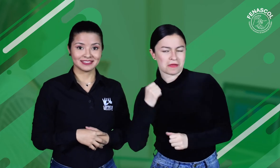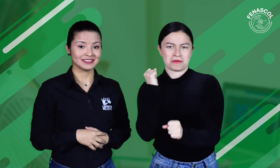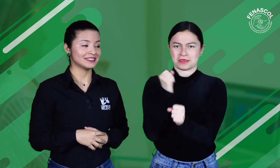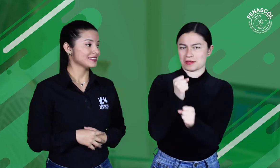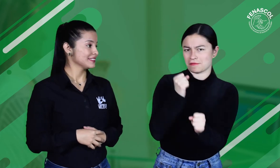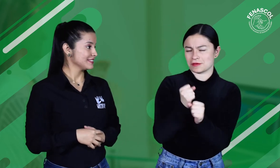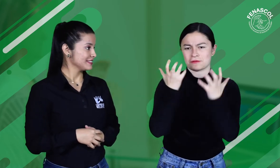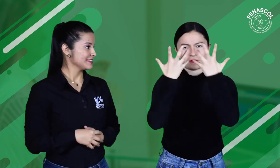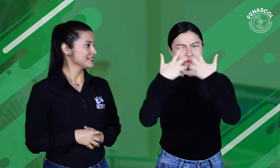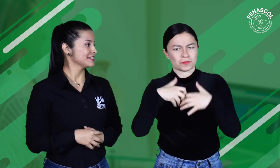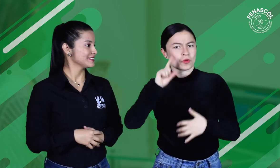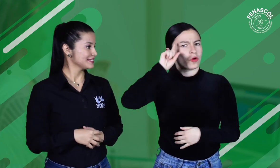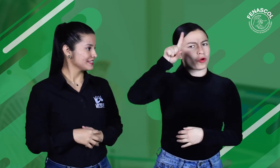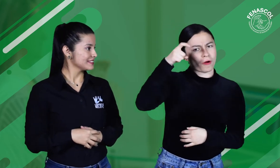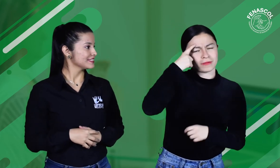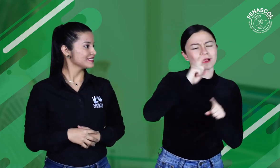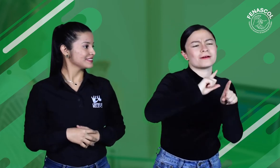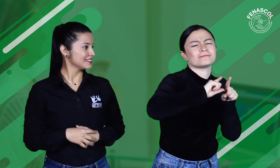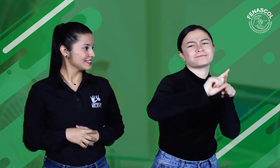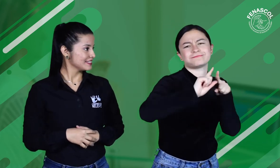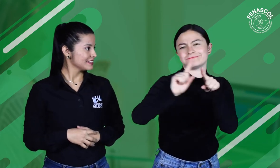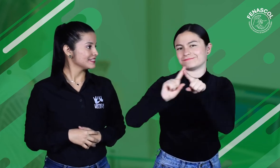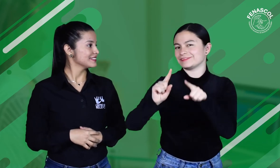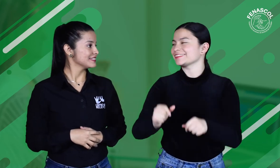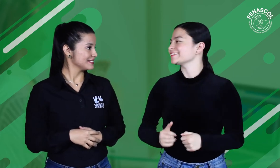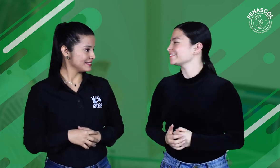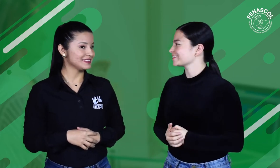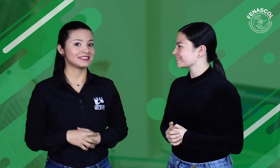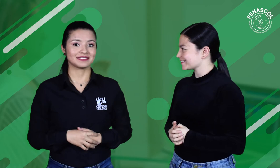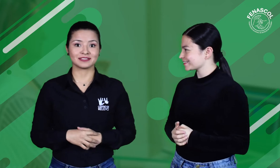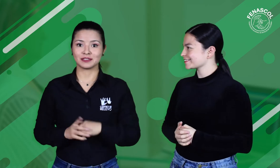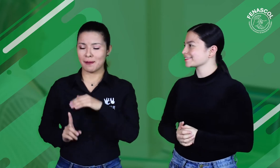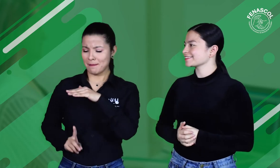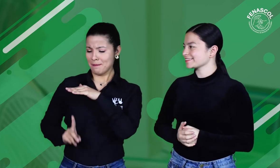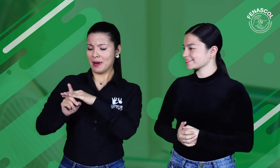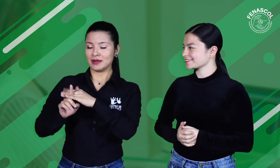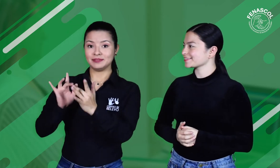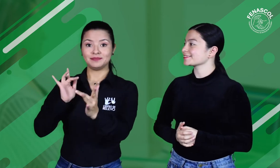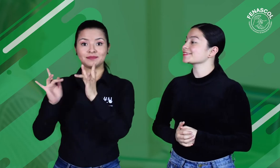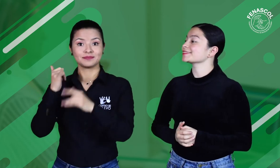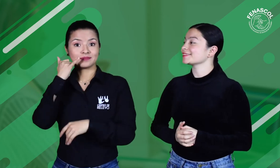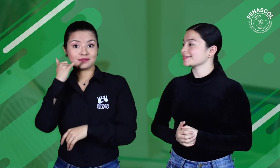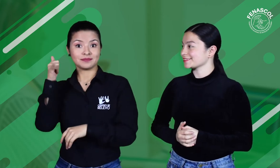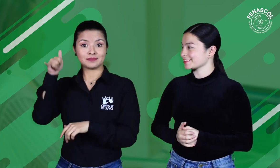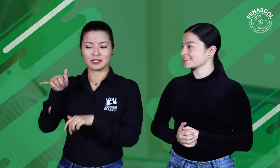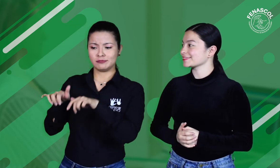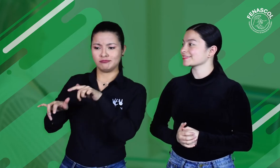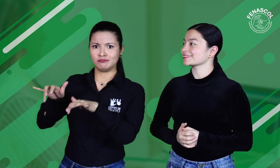personas sordas, familiar, laboral, sector privado, público y demás. También mencionaremos un poco el origen del Centro de Relevo,